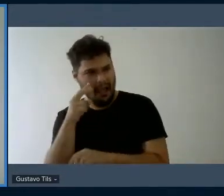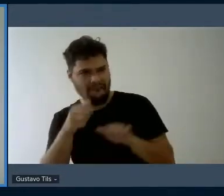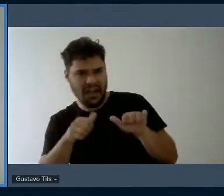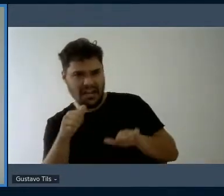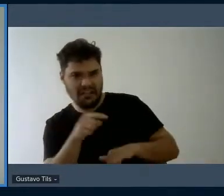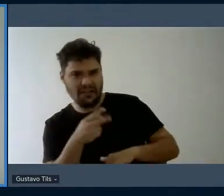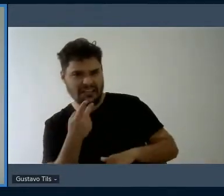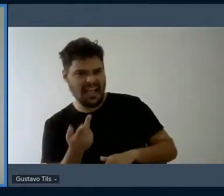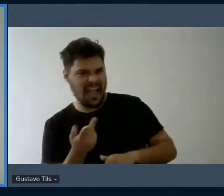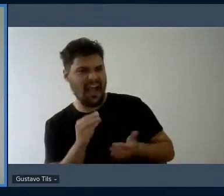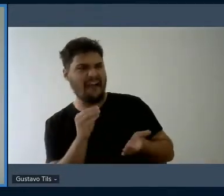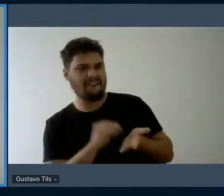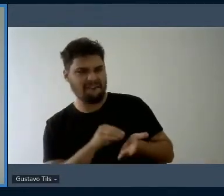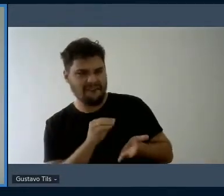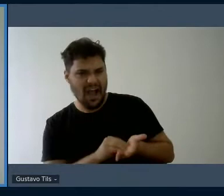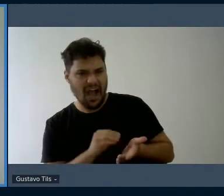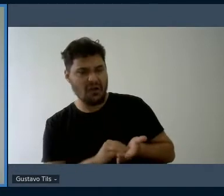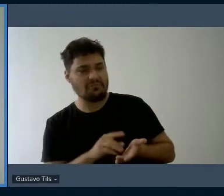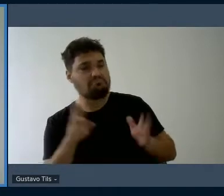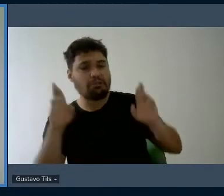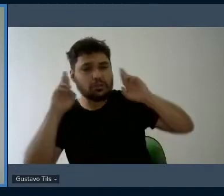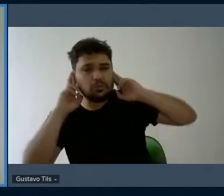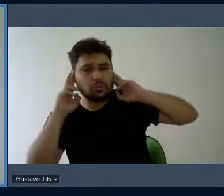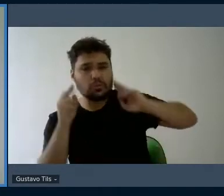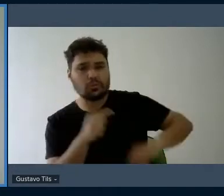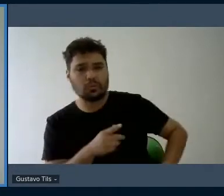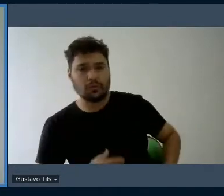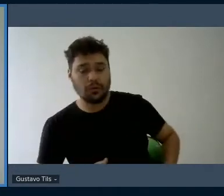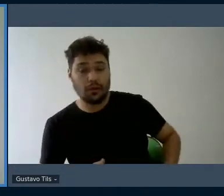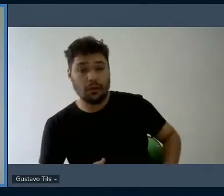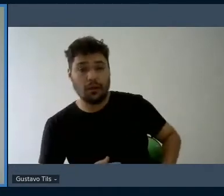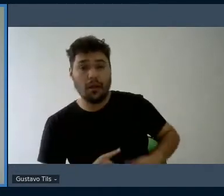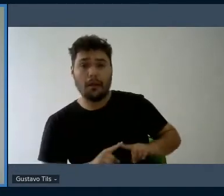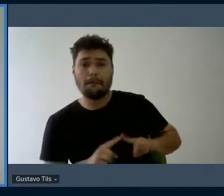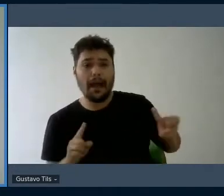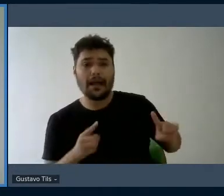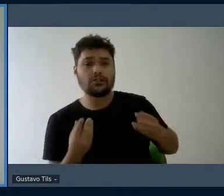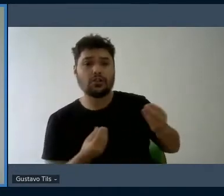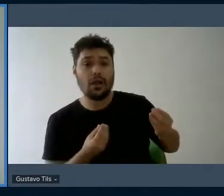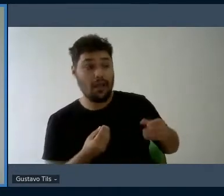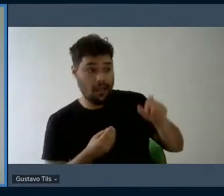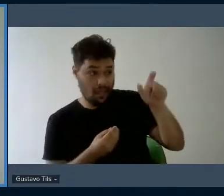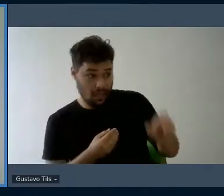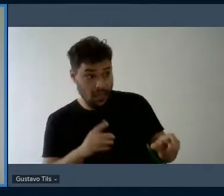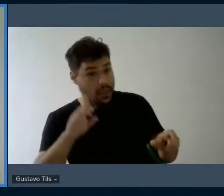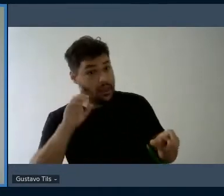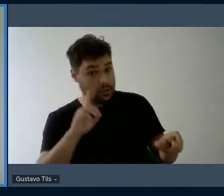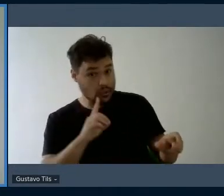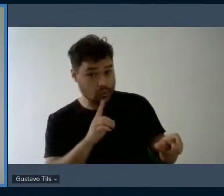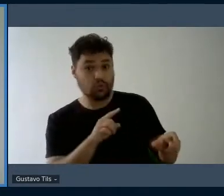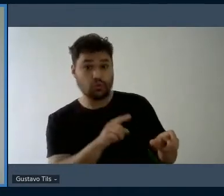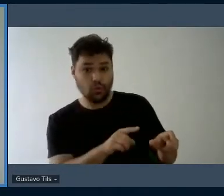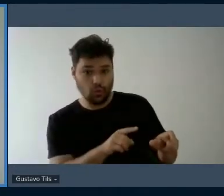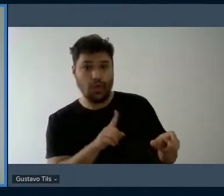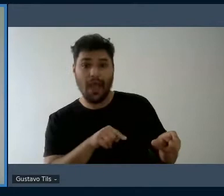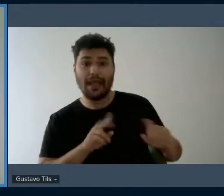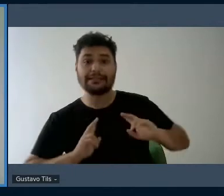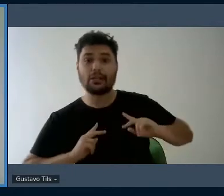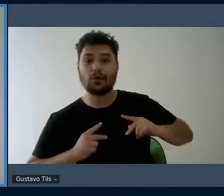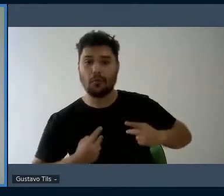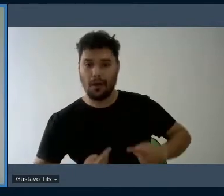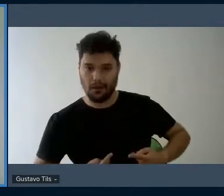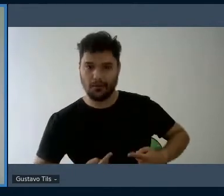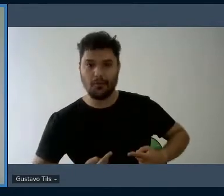que não tem audição. O que lhe garante ser compreendido como uma pessoa é justamente as consequências